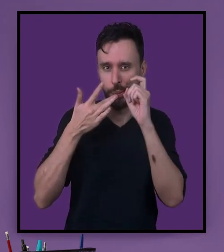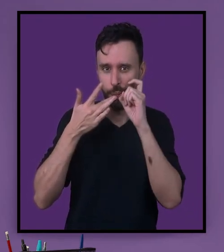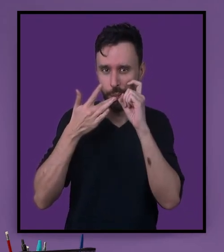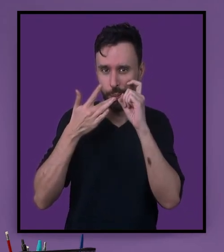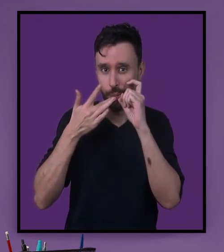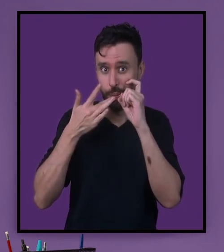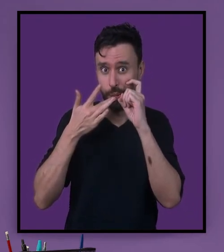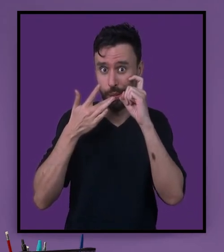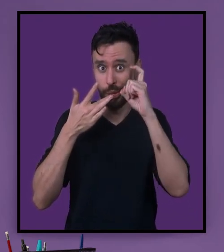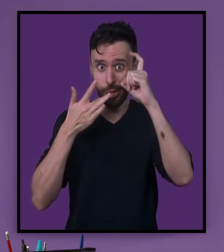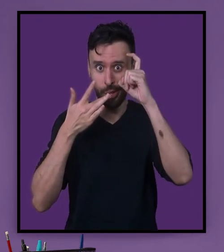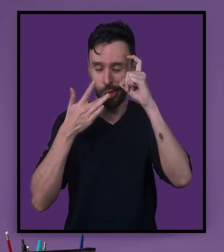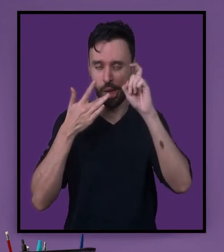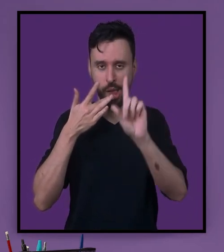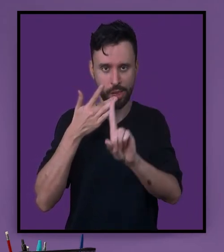com os olhos suavizando.